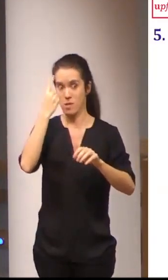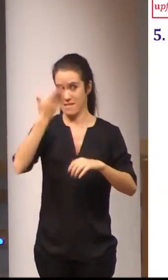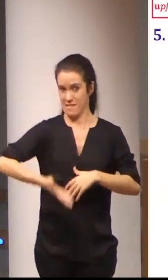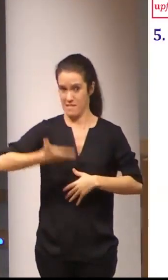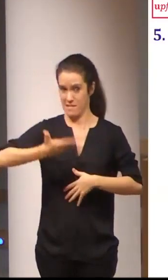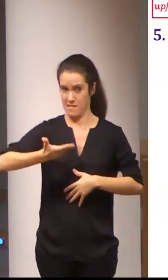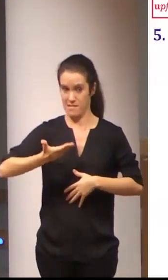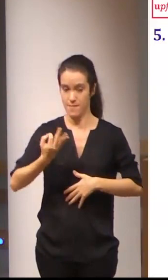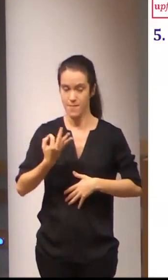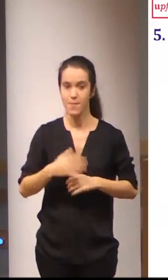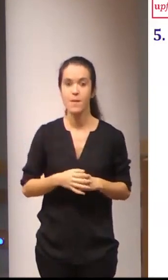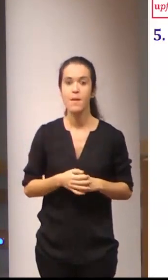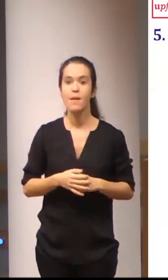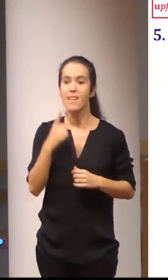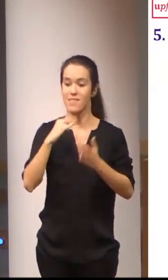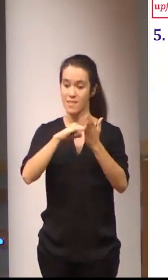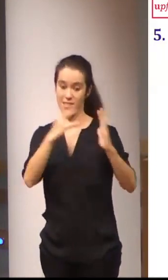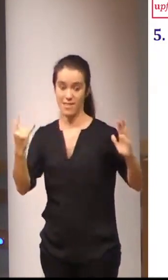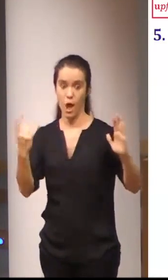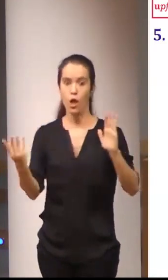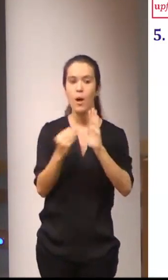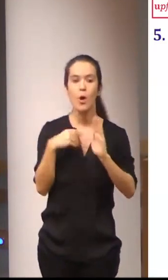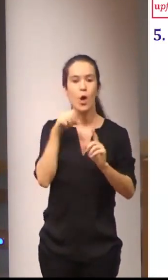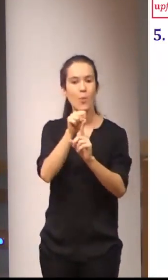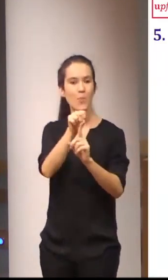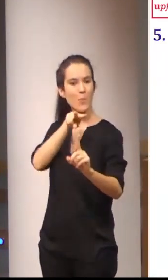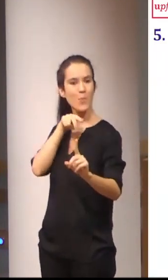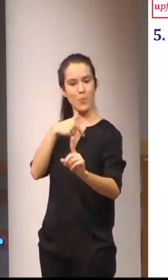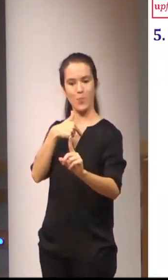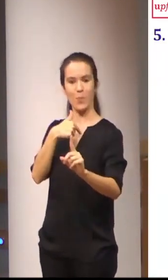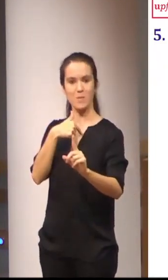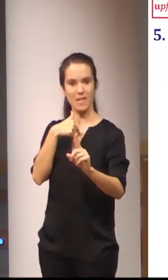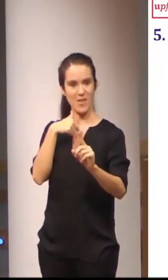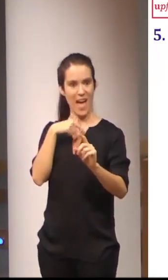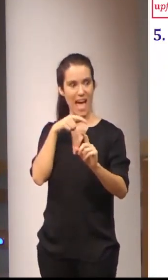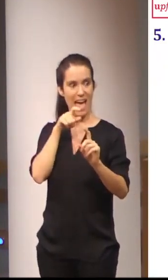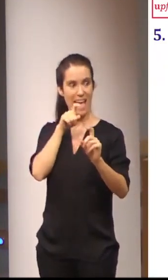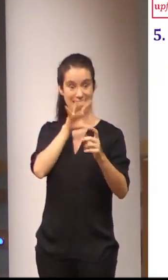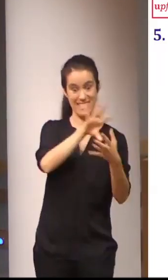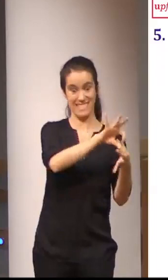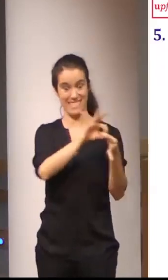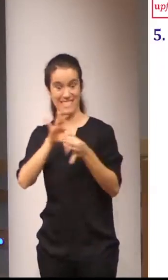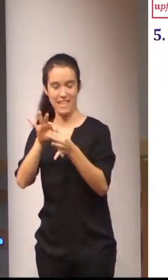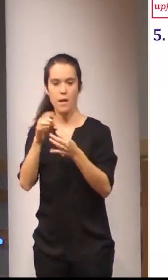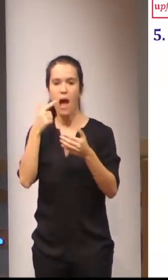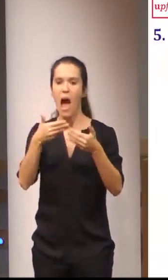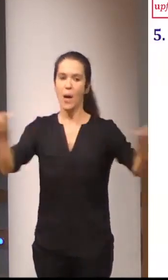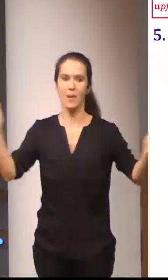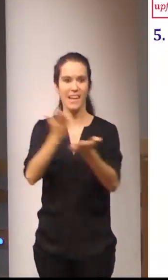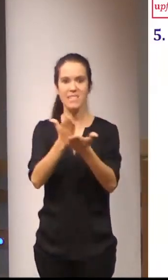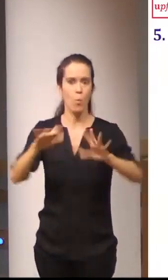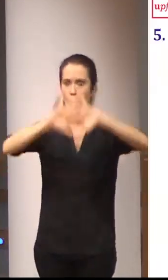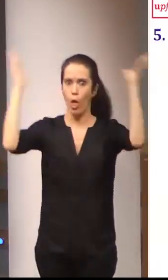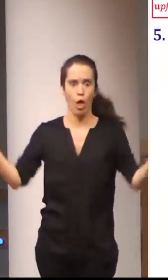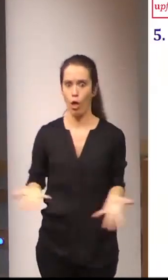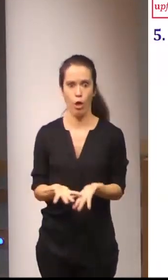es introducir las tecnologías desde la perspectiva de la enseñanza abre las aulas al mundo y a ese